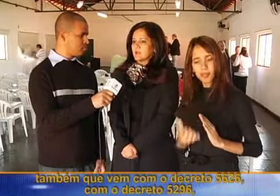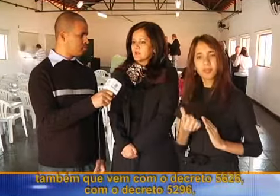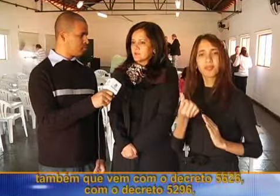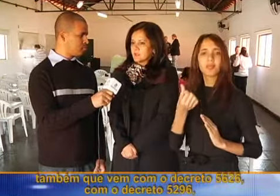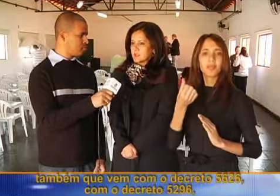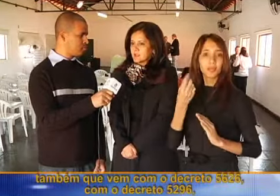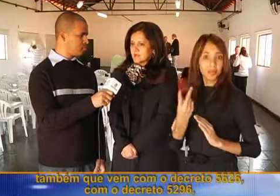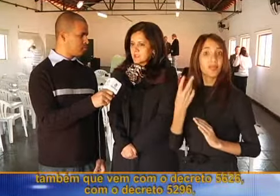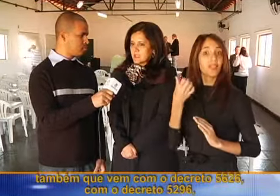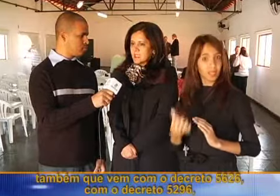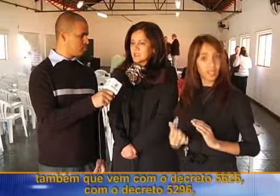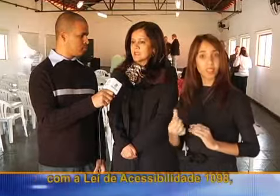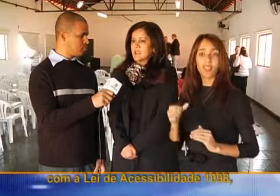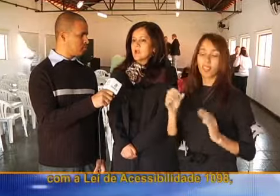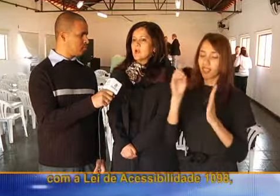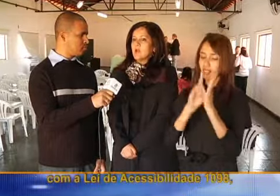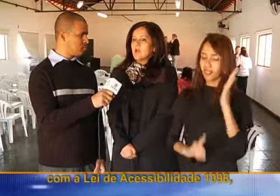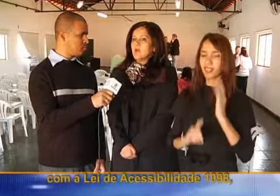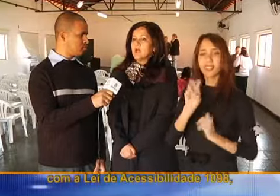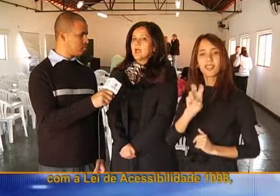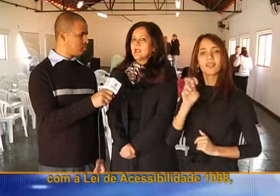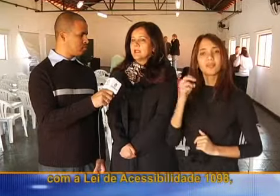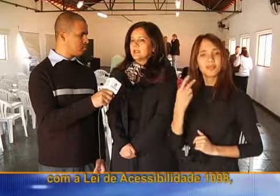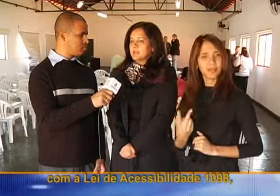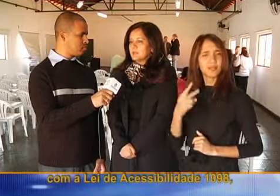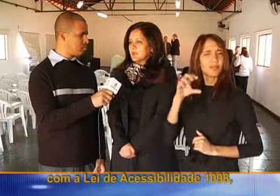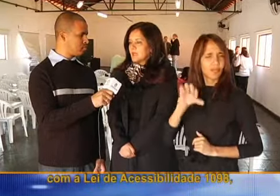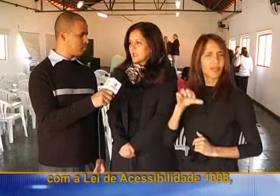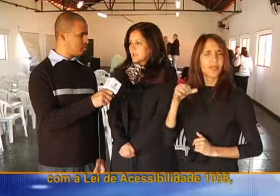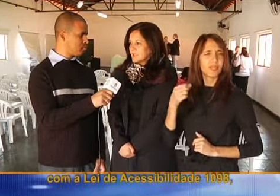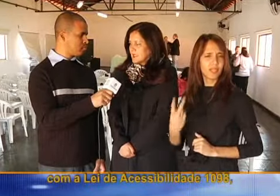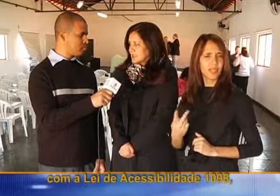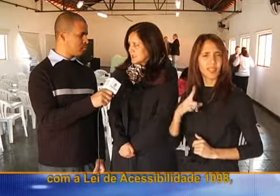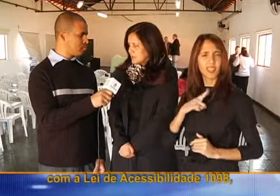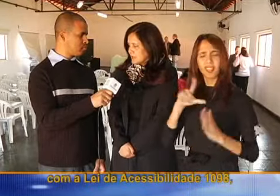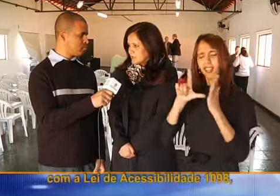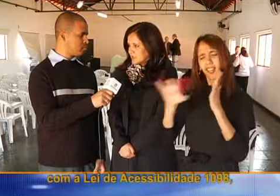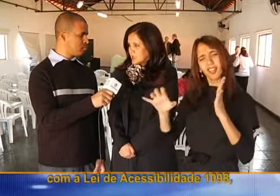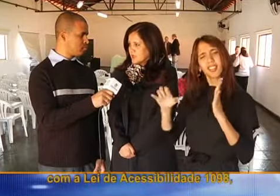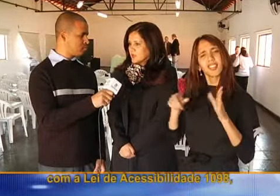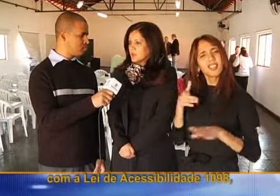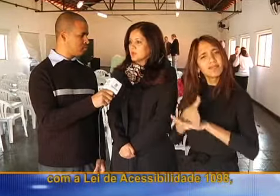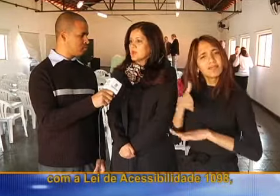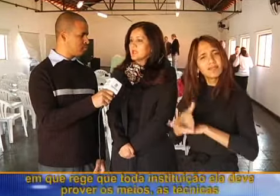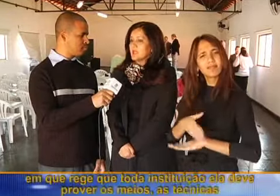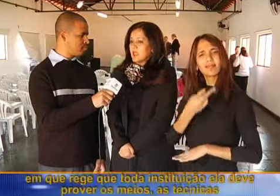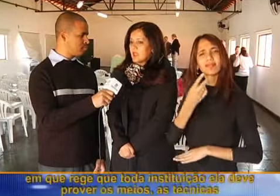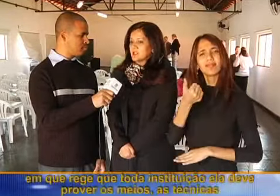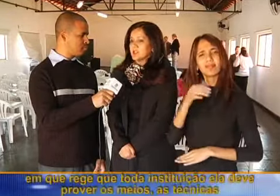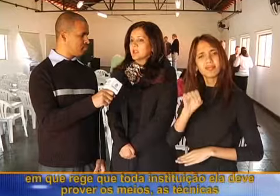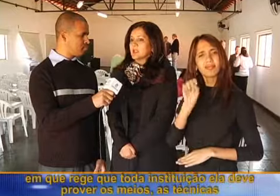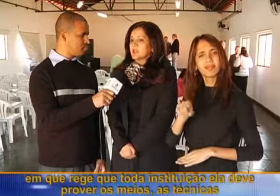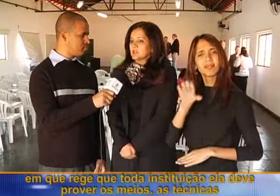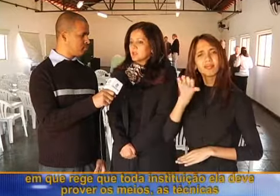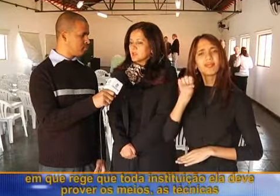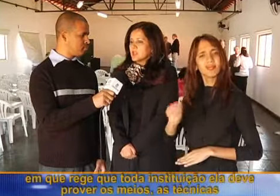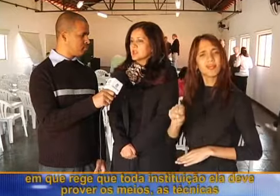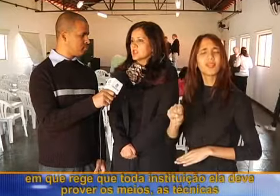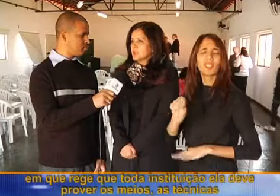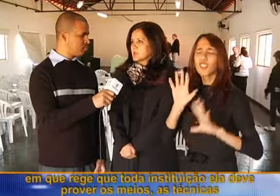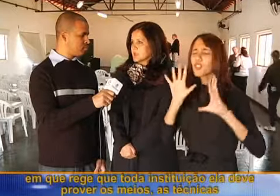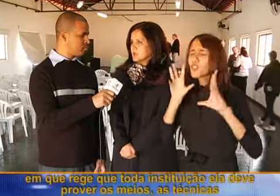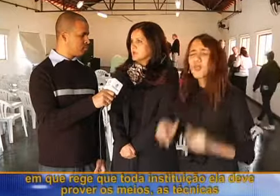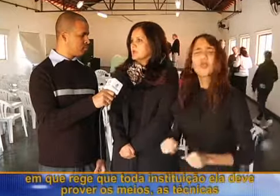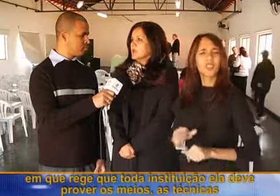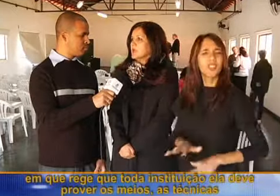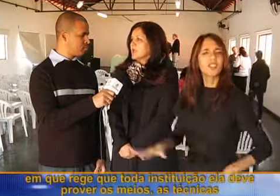com o decreto 5296, com a Lei da Acessibilidade, a 10.098, em que rege que toda